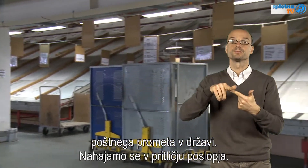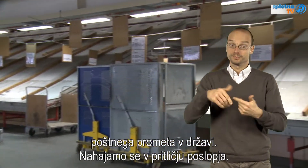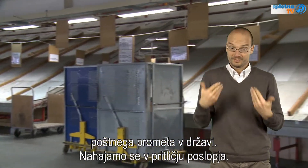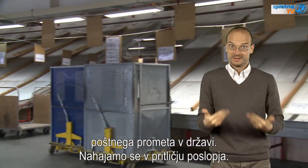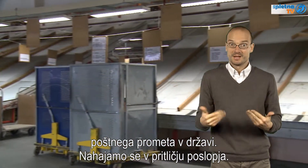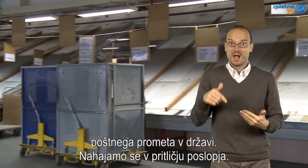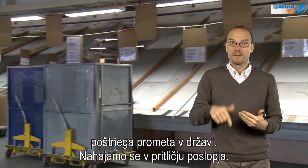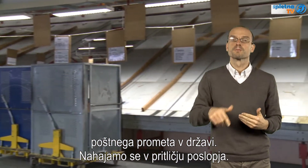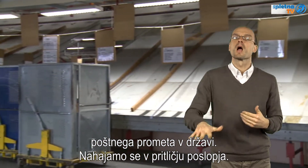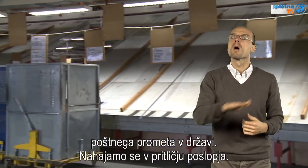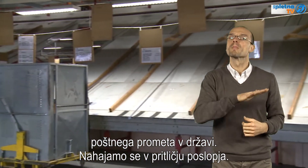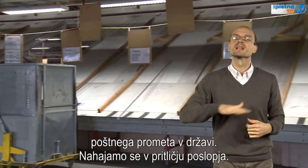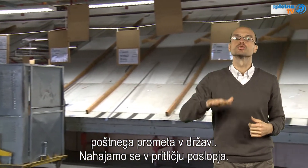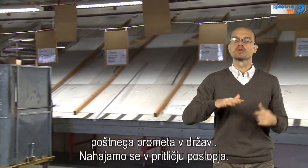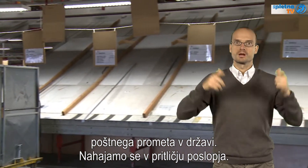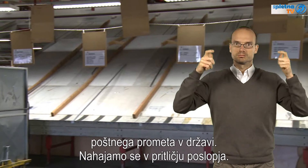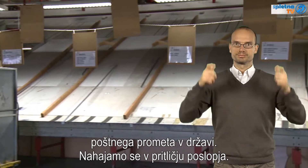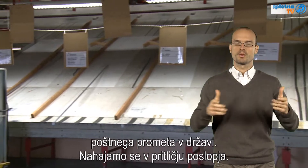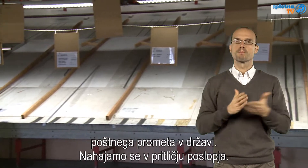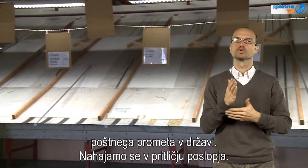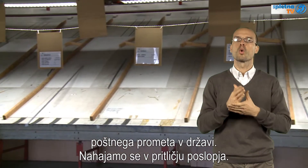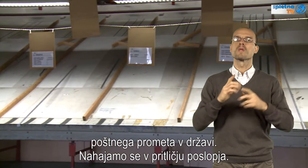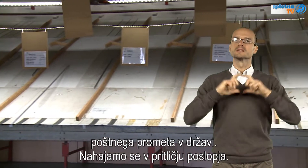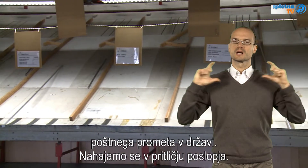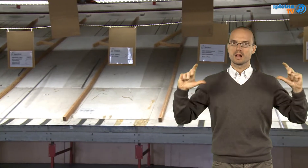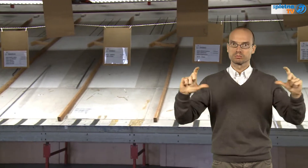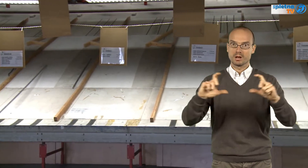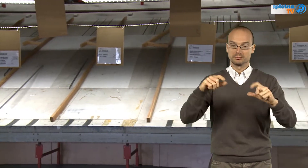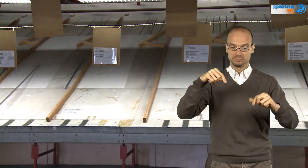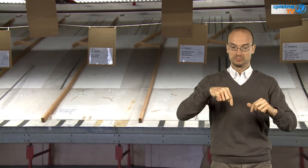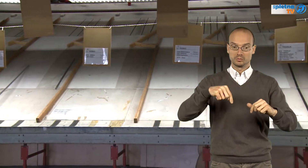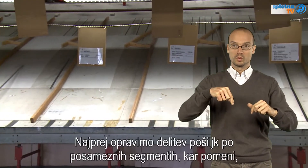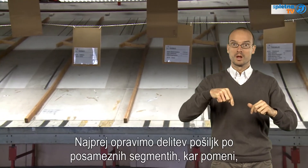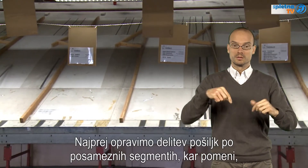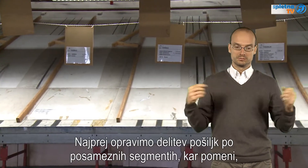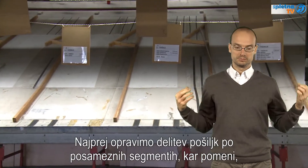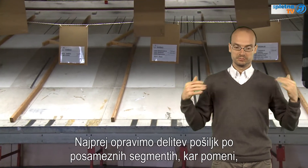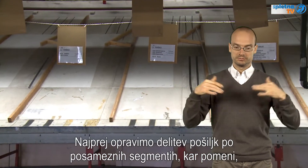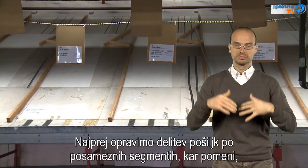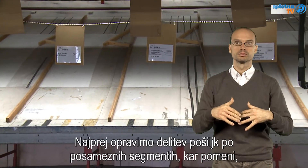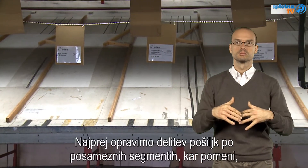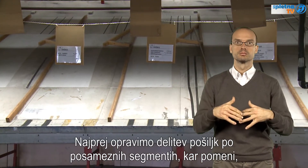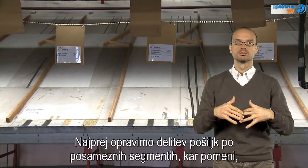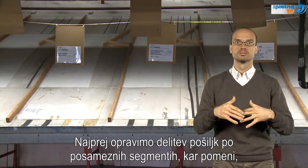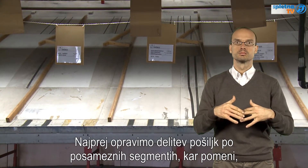nahajamo v prikličju poslopja, poslovne zgradbe, kjer v nadaljevanju